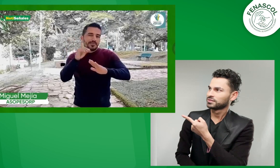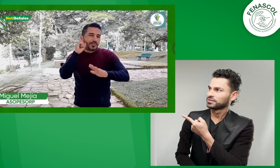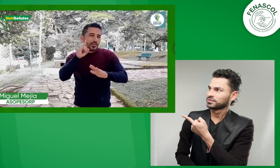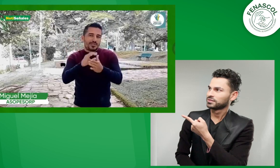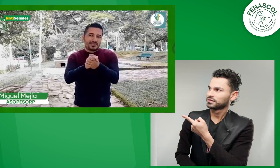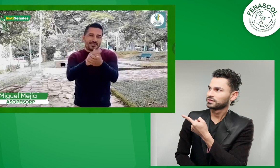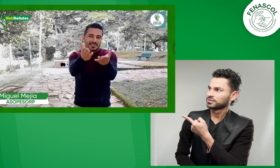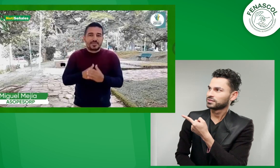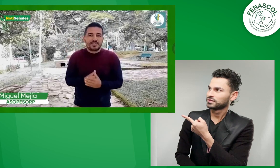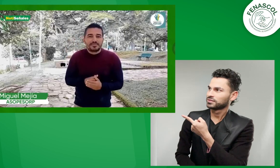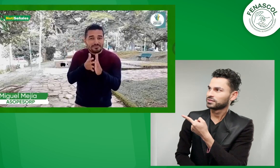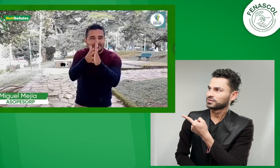Estimados amigos